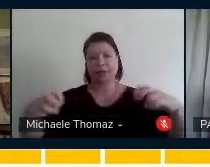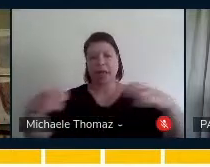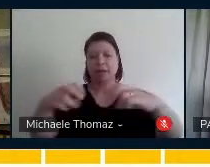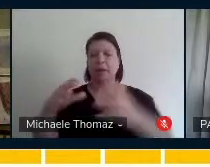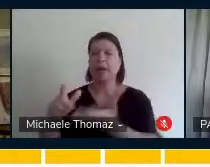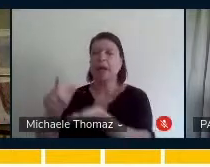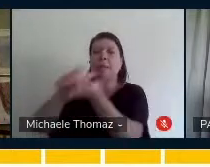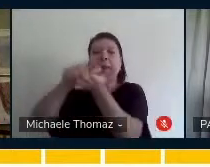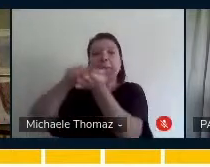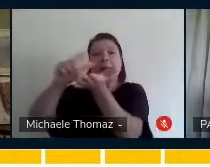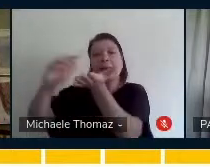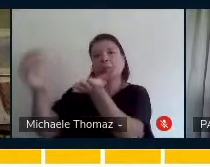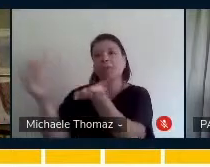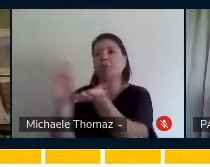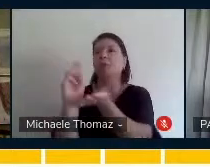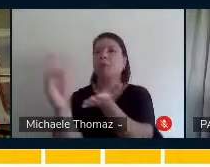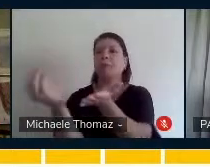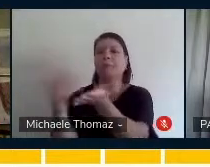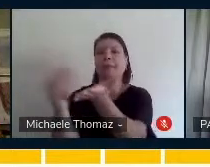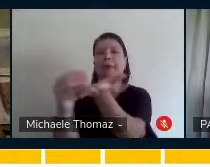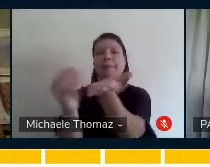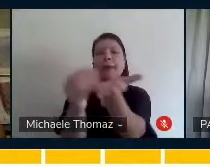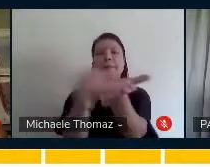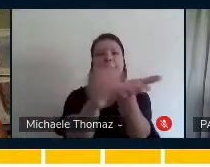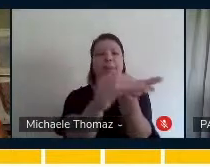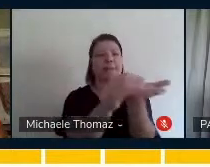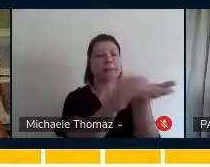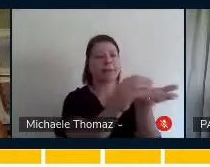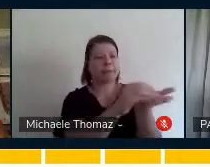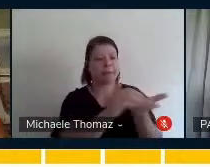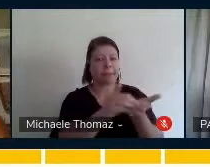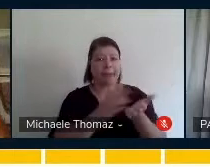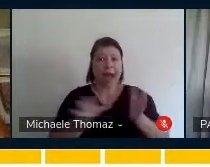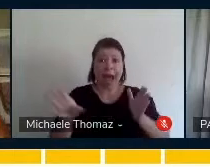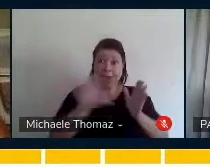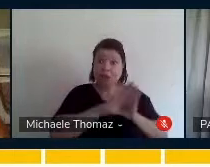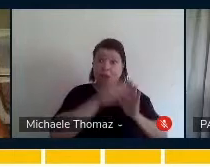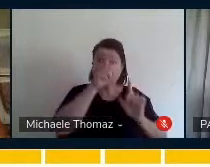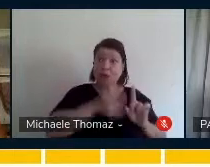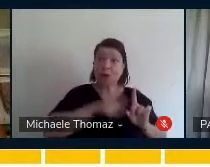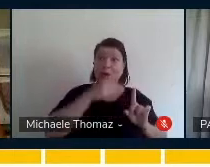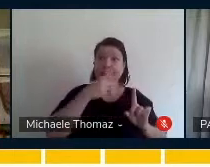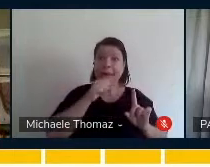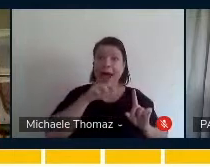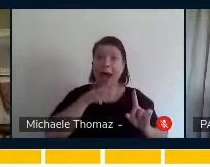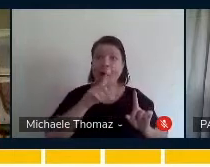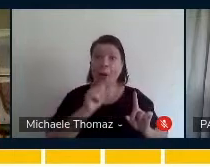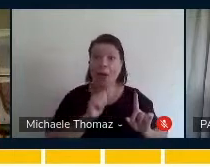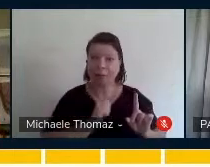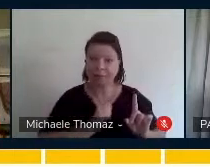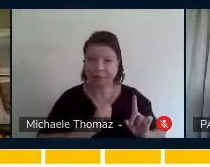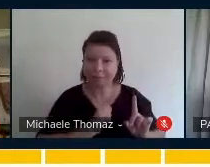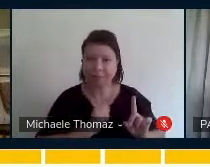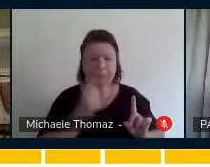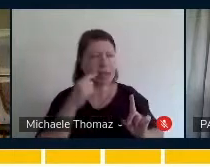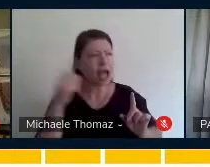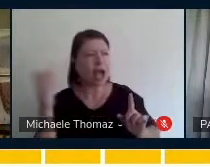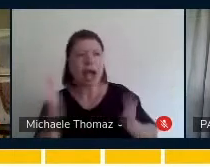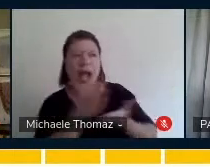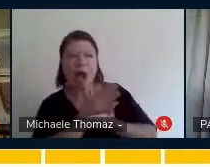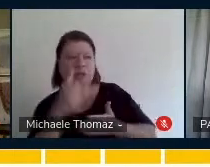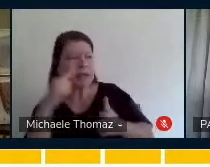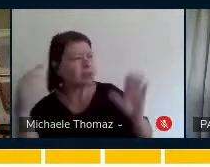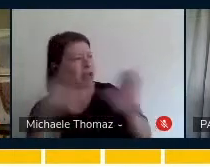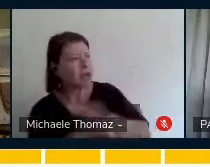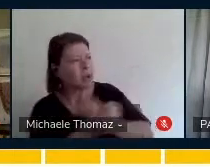escolher? Aí a pergunta que vocês já sabem, como professora ela vai escolher uma música? Ela é surda.